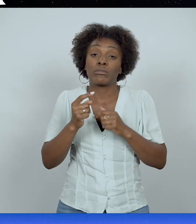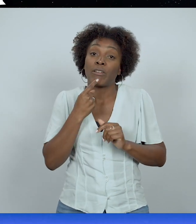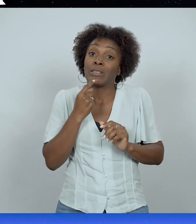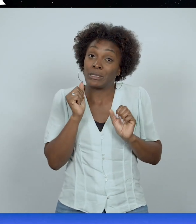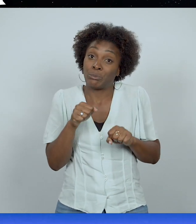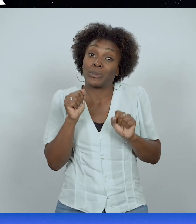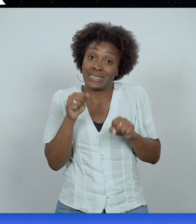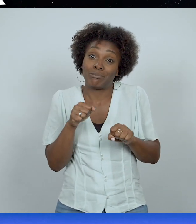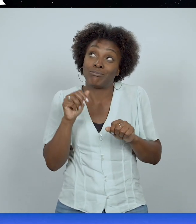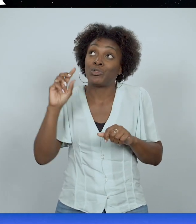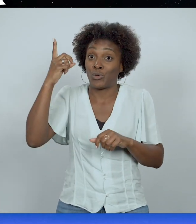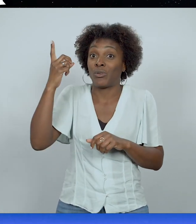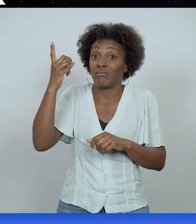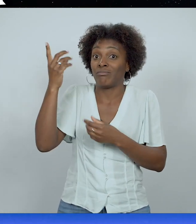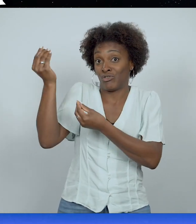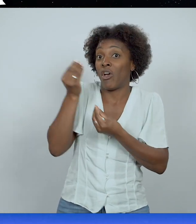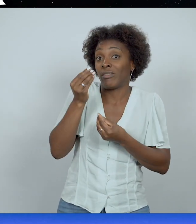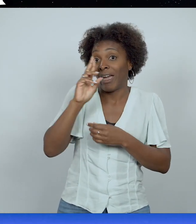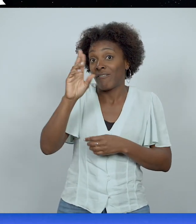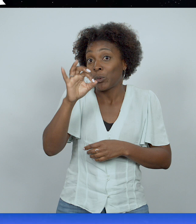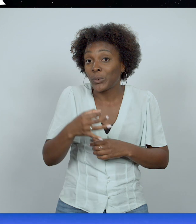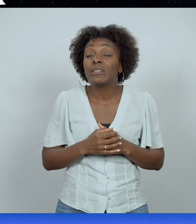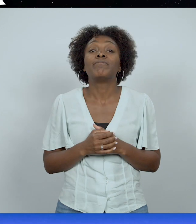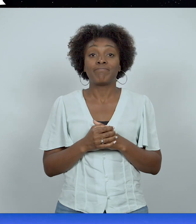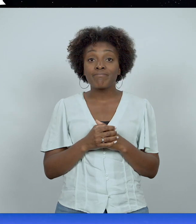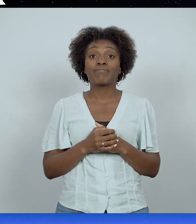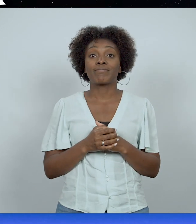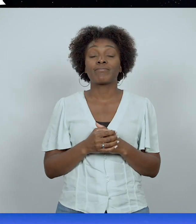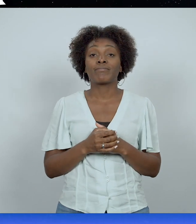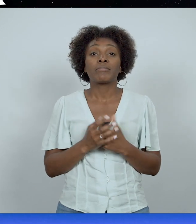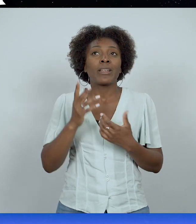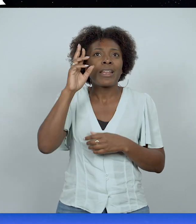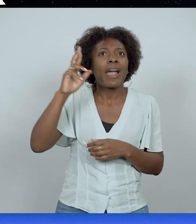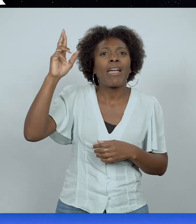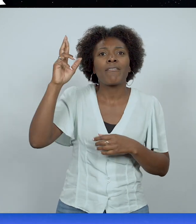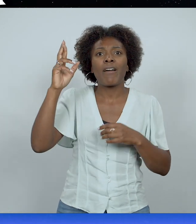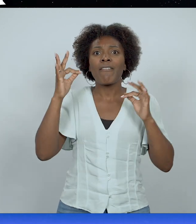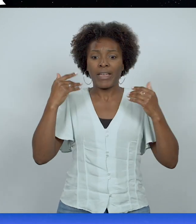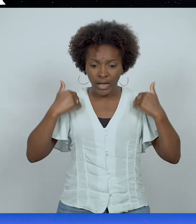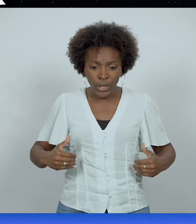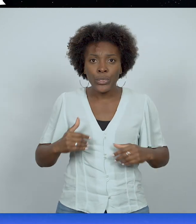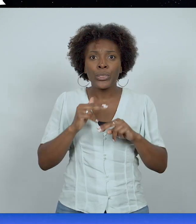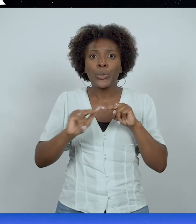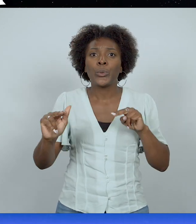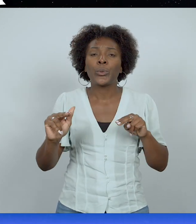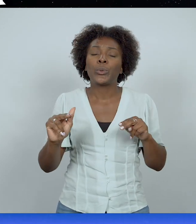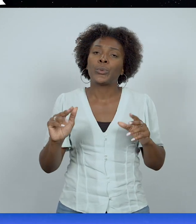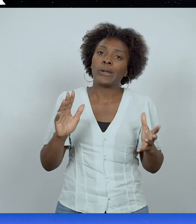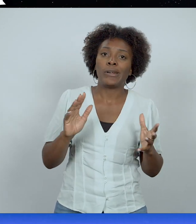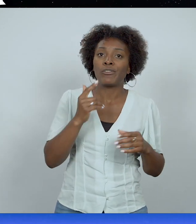à ce que celui-ci vienne de Dieu. Et je crois que les rêves où on est nu font partie des rêves, des top